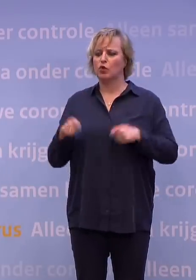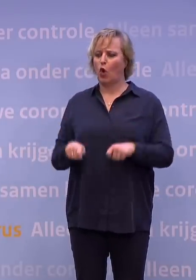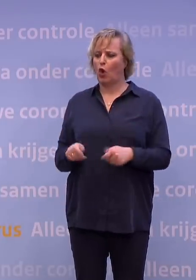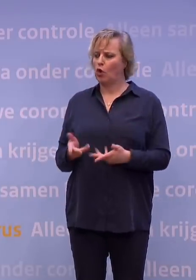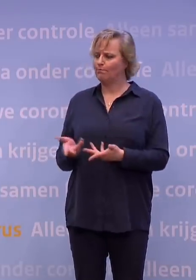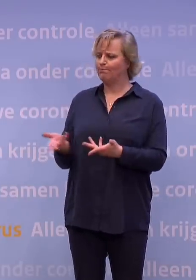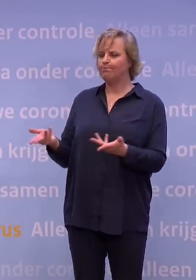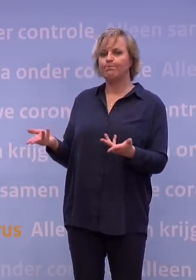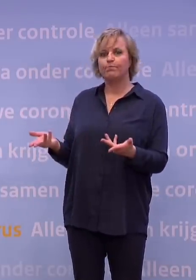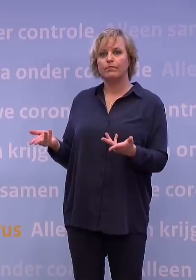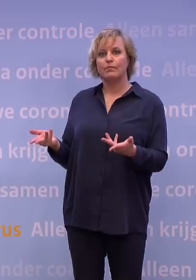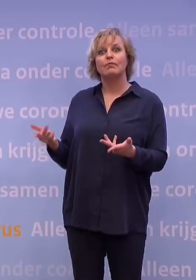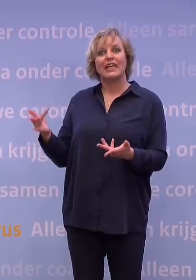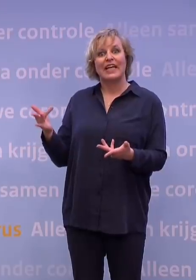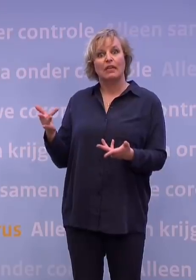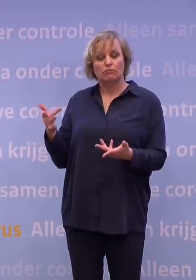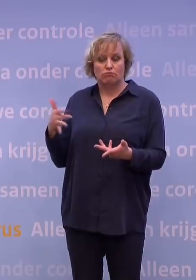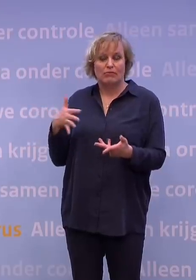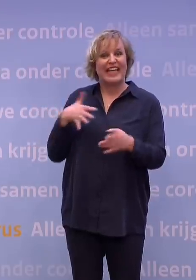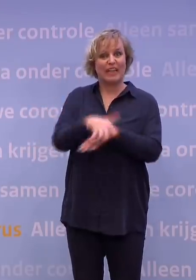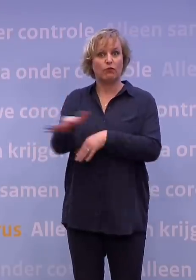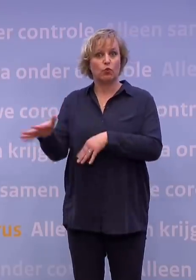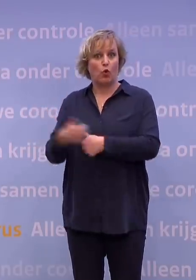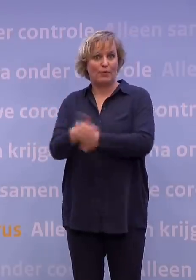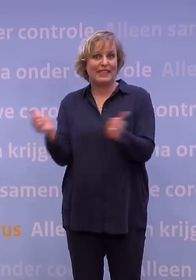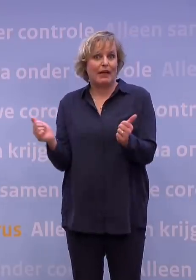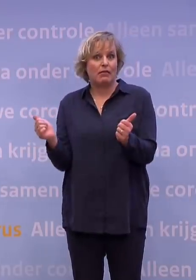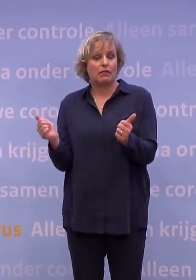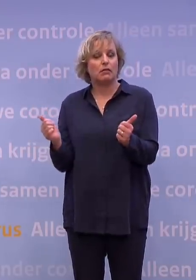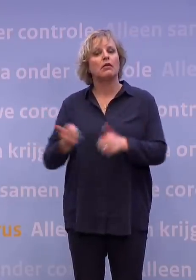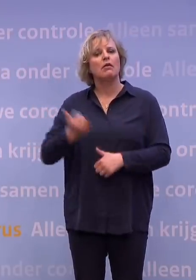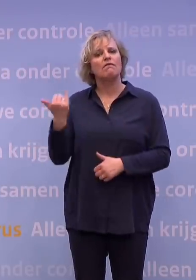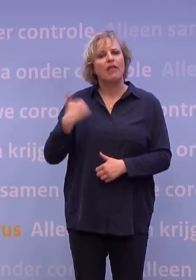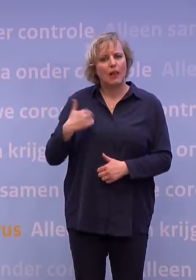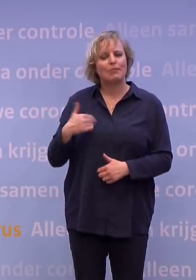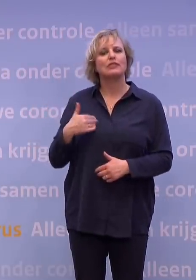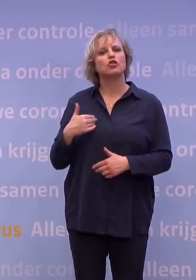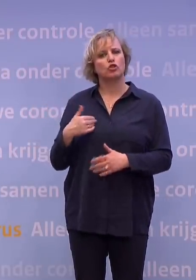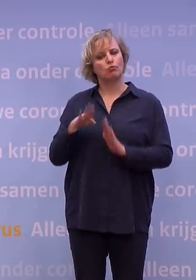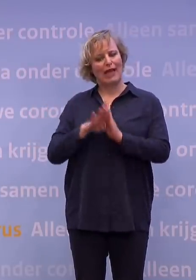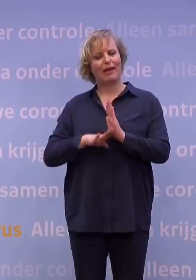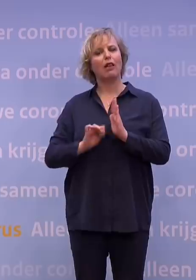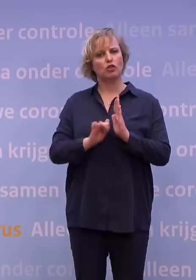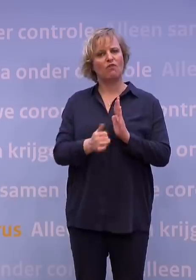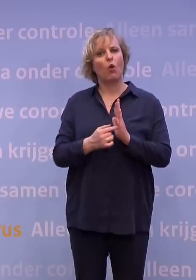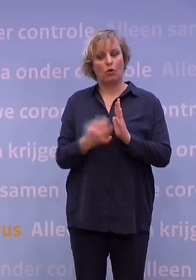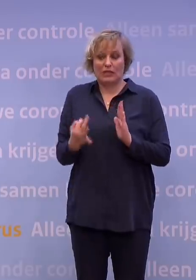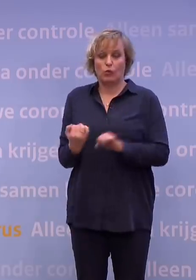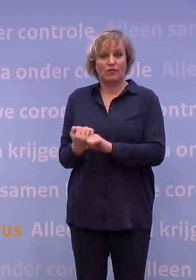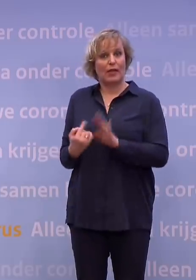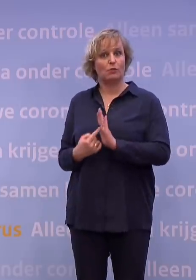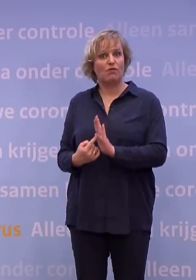die eigenlijk iedereen treft. En heel veel mensen houden zich goed aan de regels en werken thuis. Maar er zijn nog steeds mensen,